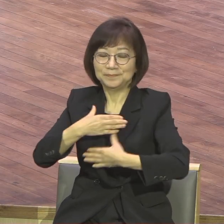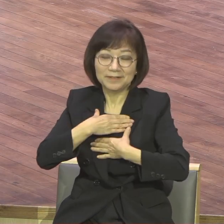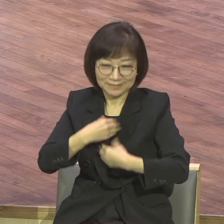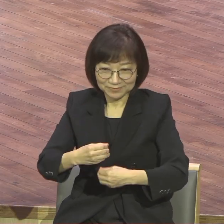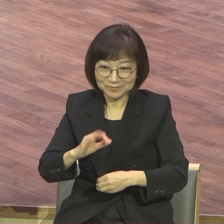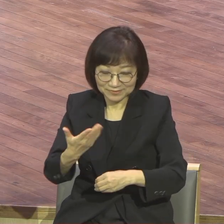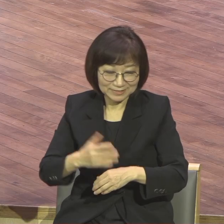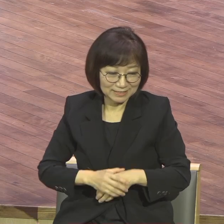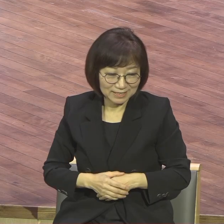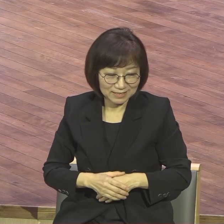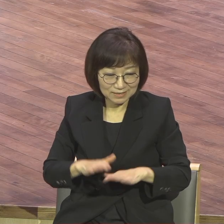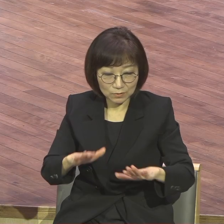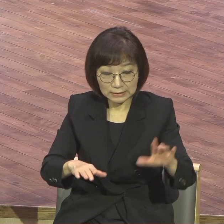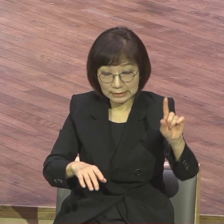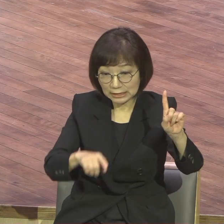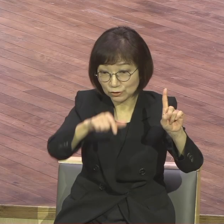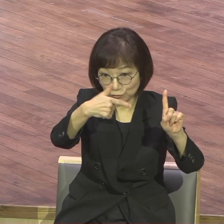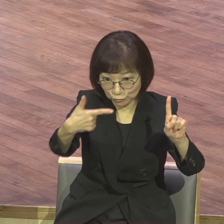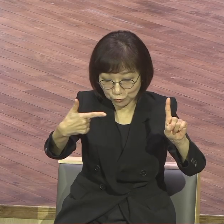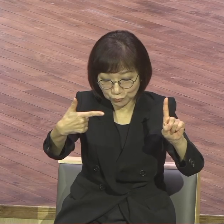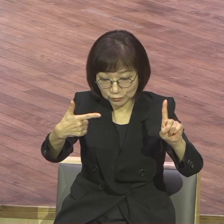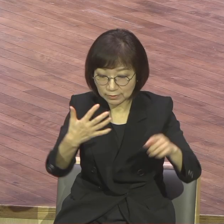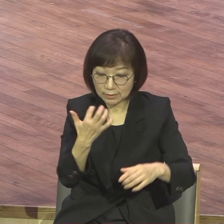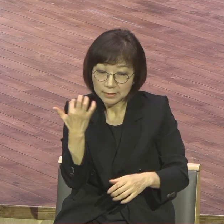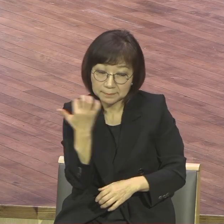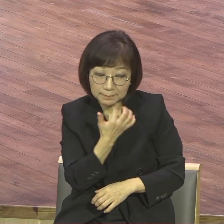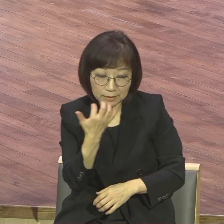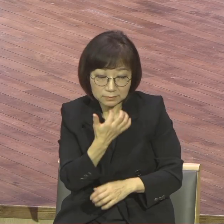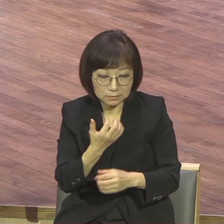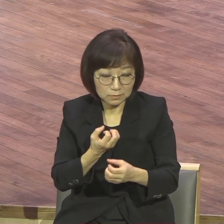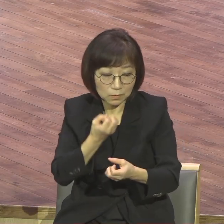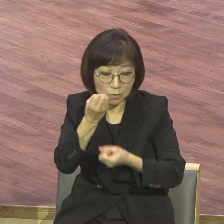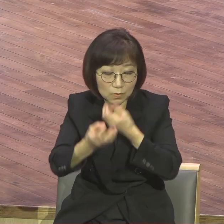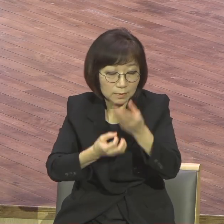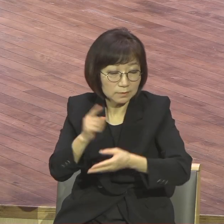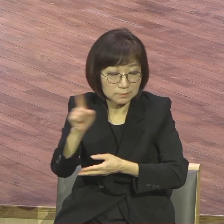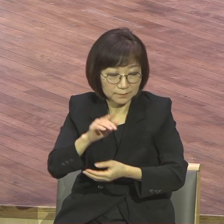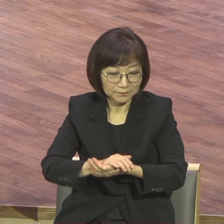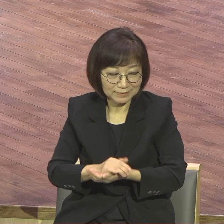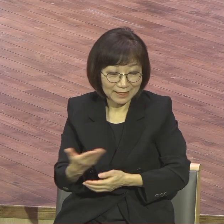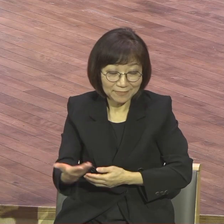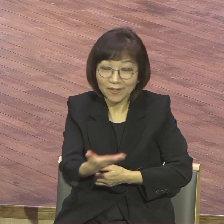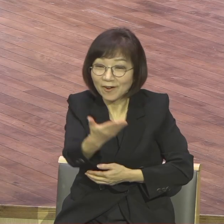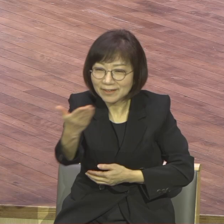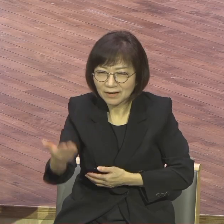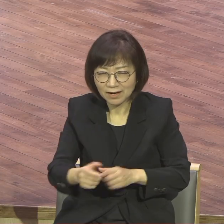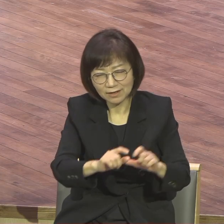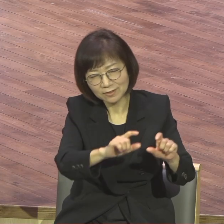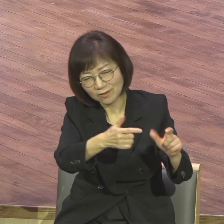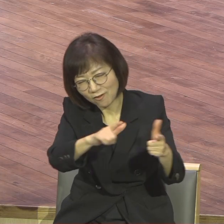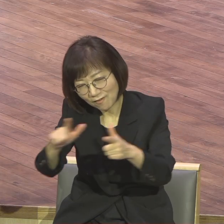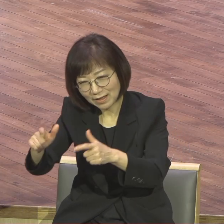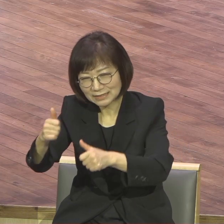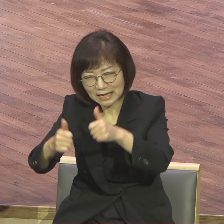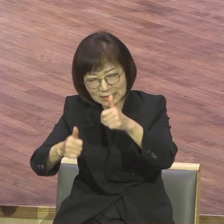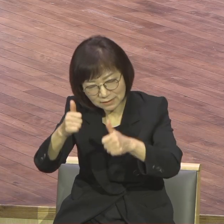본문 6절에 보면 베드로가 이렇게 고백합니다. 그러므로 너희가 이제 여러 가지 시험으로 말미암아 잠깐